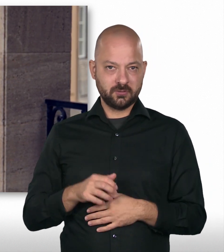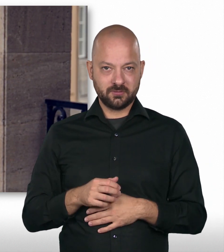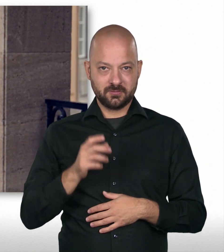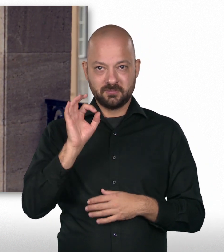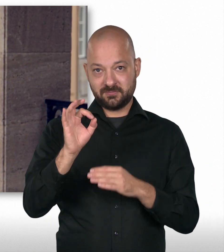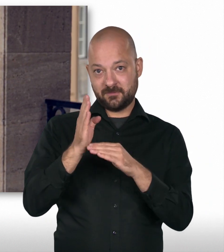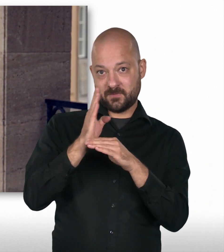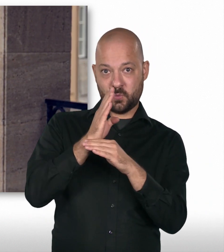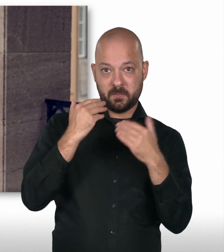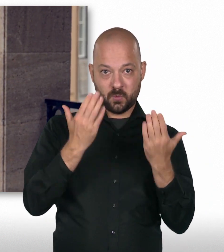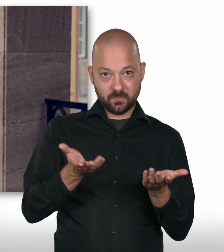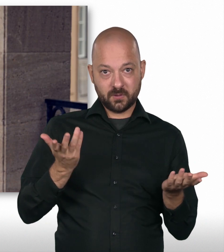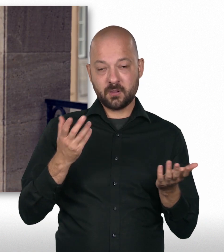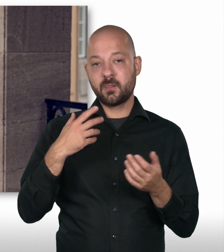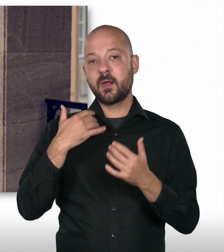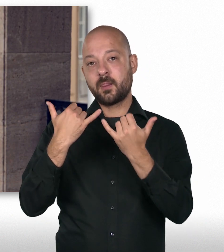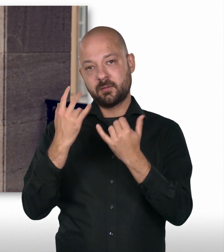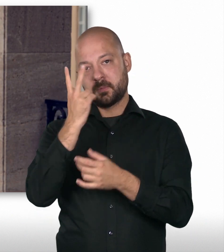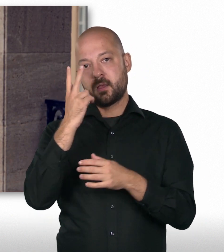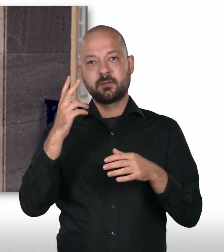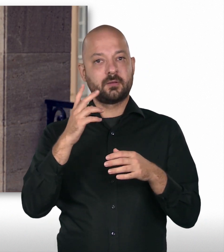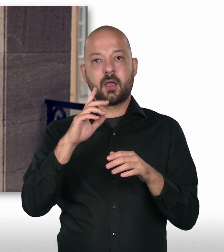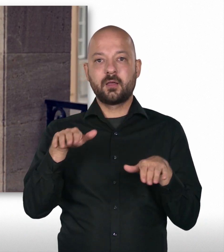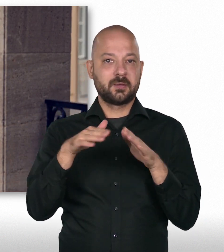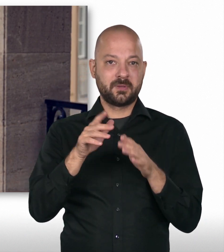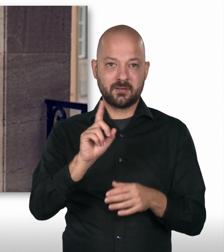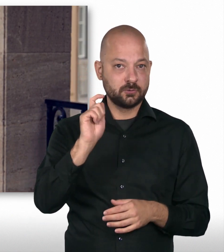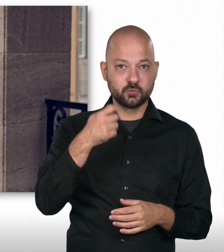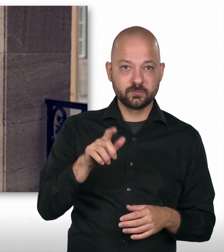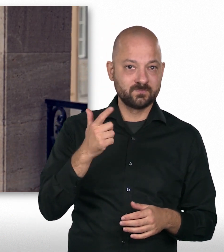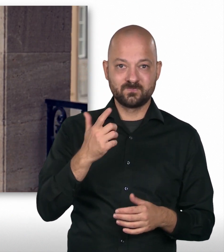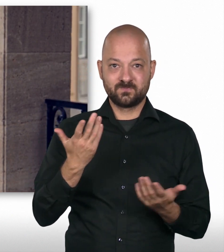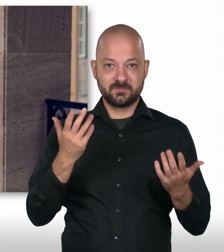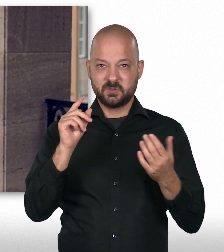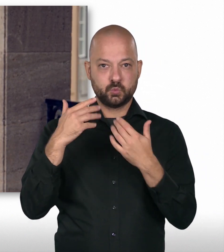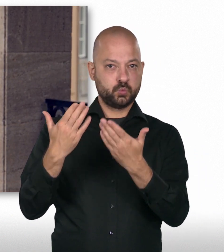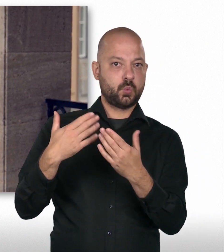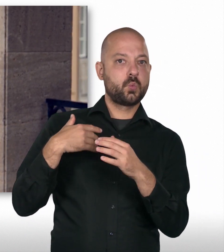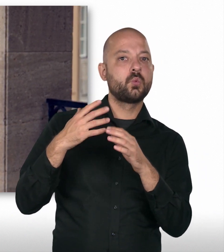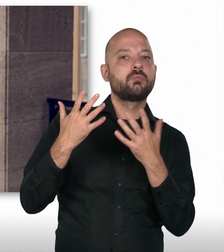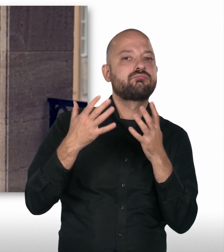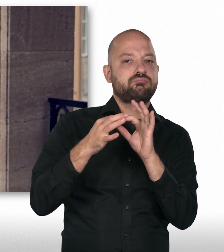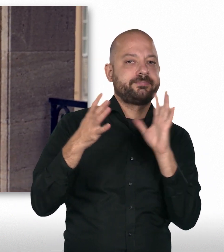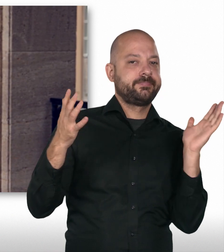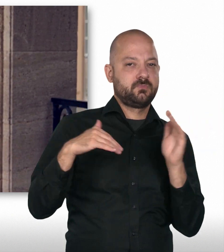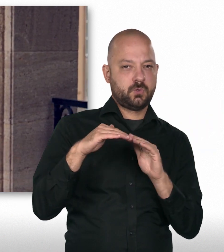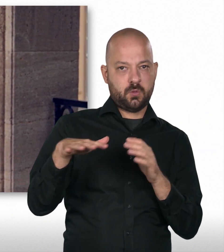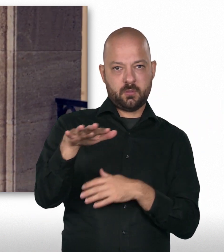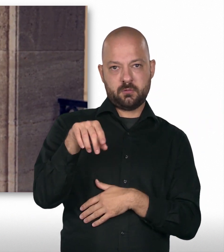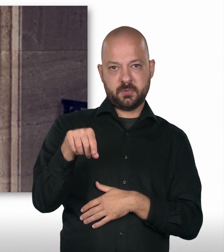Ostthüringen. Ich bin noch kurz vor der Wende geboren. Meine Eltern sind keine Akademiker. Wir haben auch keinerlei Beziehungen oder so in